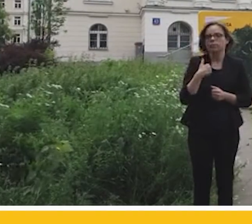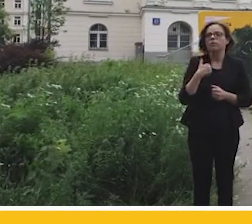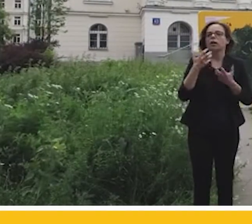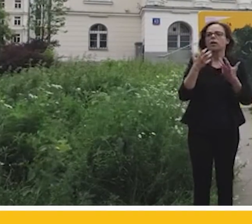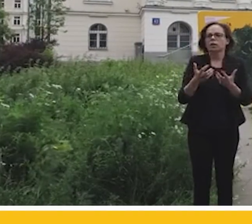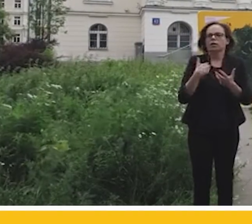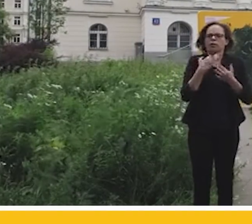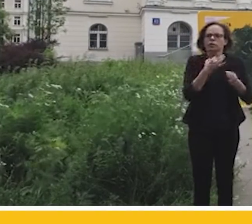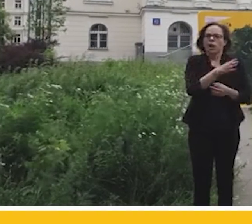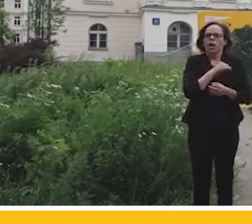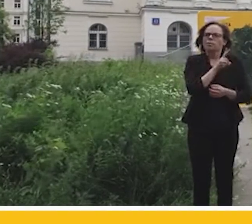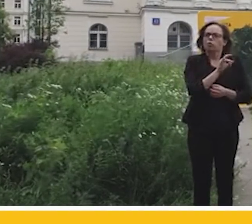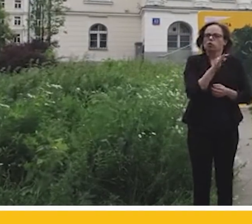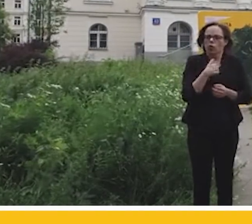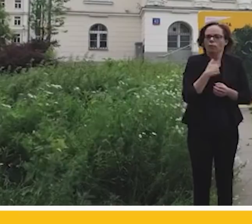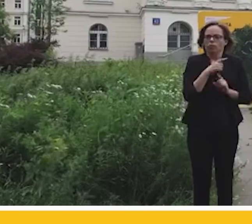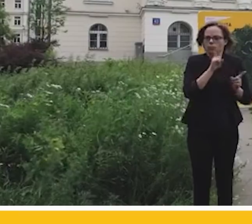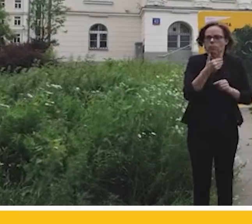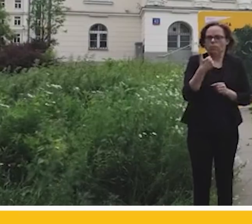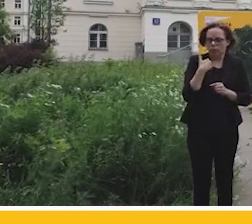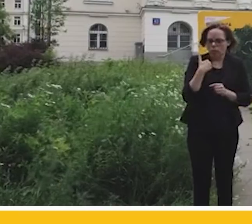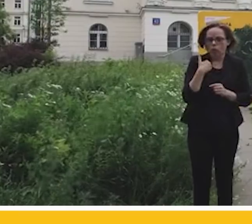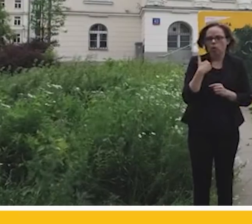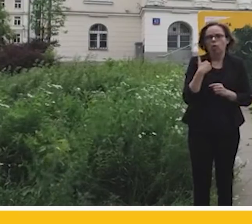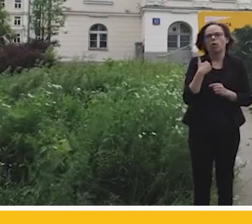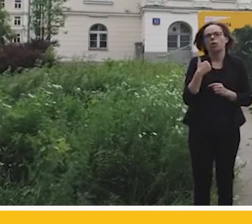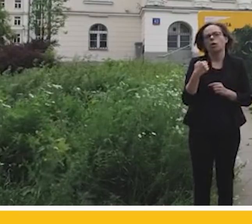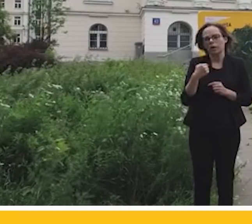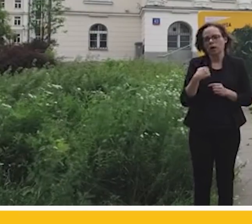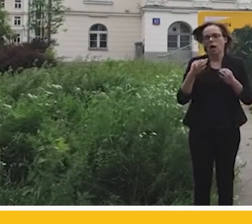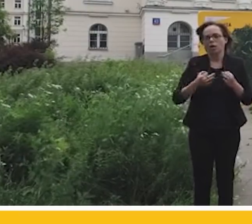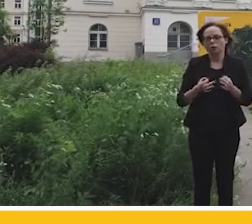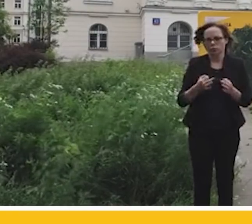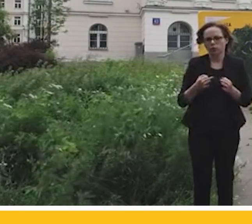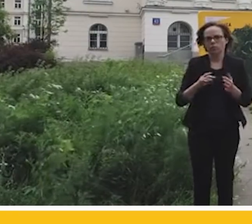Rozmawialiśmy o tym dzisiaj z Krzysztofem. Dzisiaj się na to zamierzam i porywam